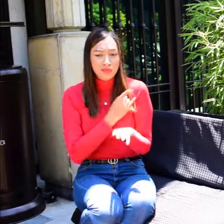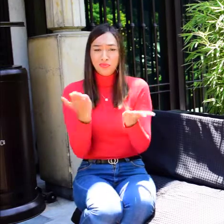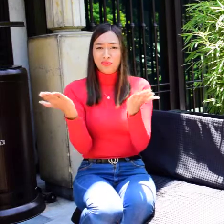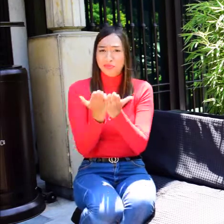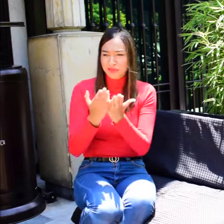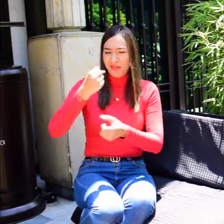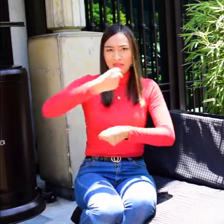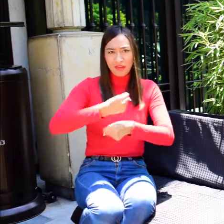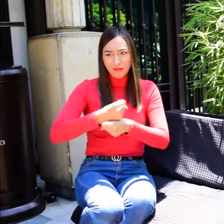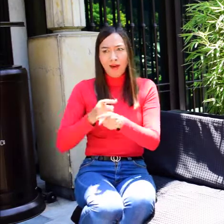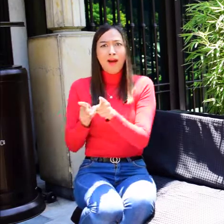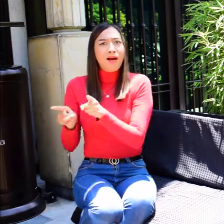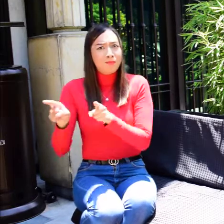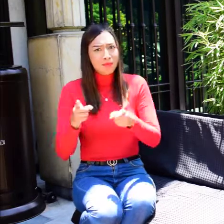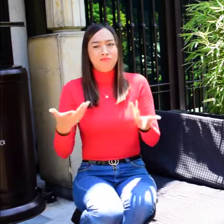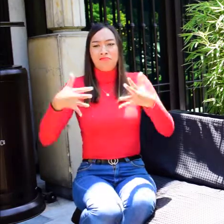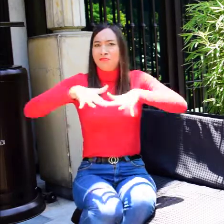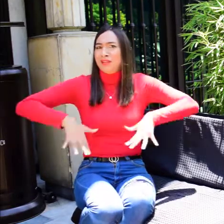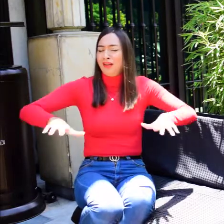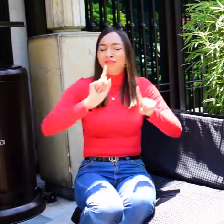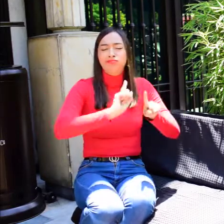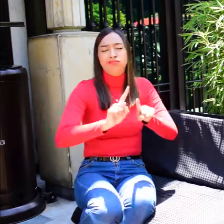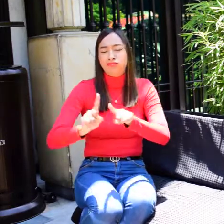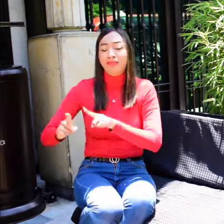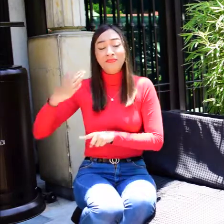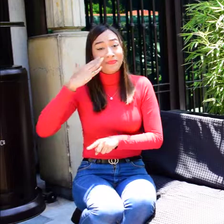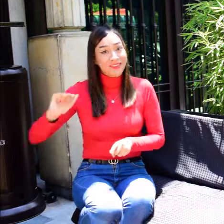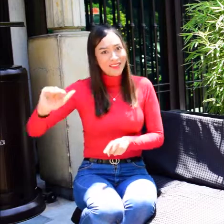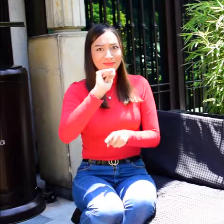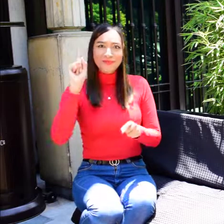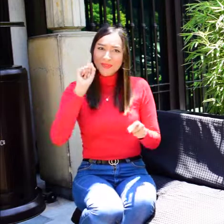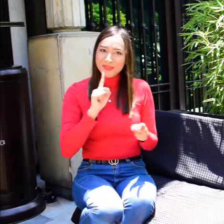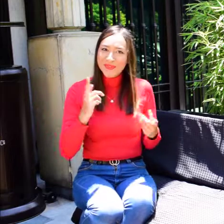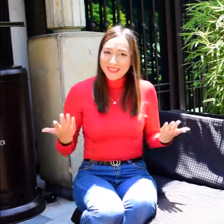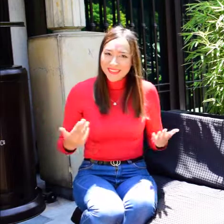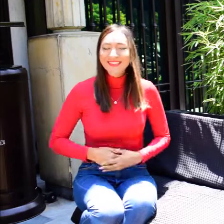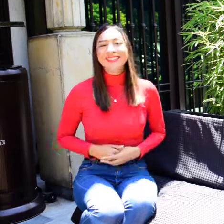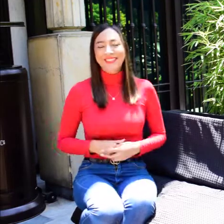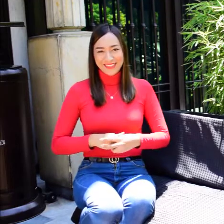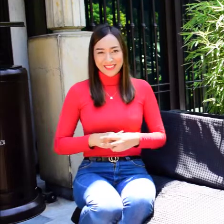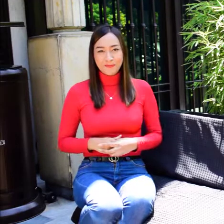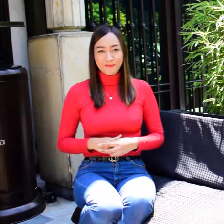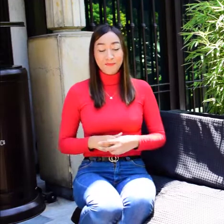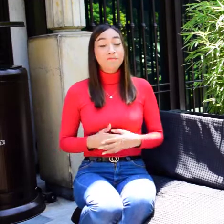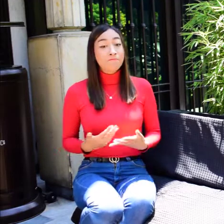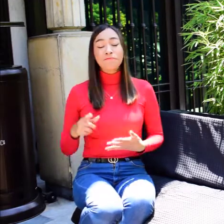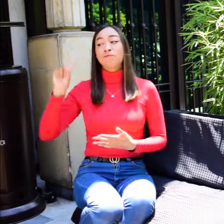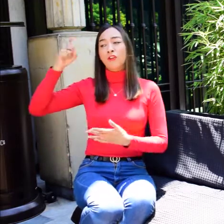opinión. También tenemos derecho a acceder a los diferentes niveles educativos y a tener oportunidades laborales dignas.